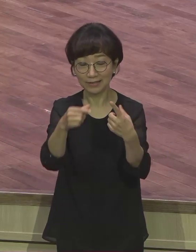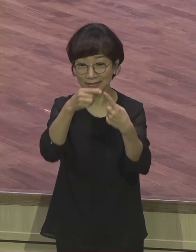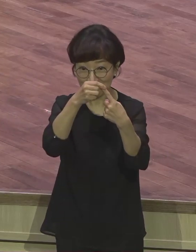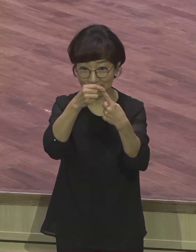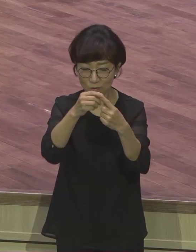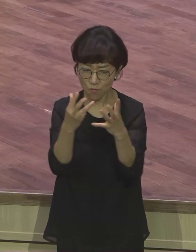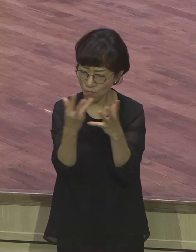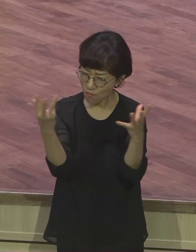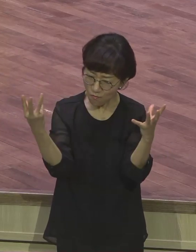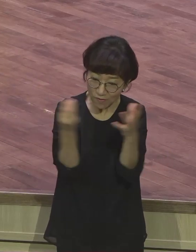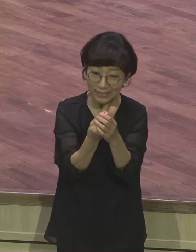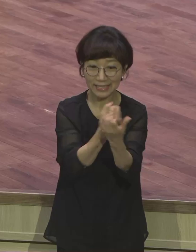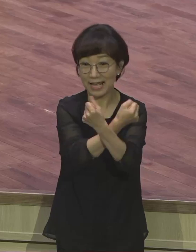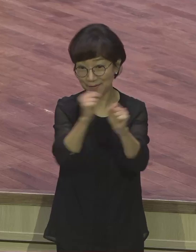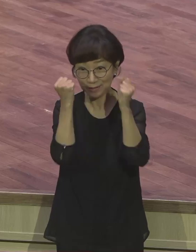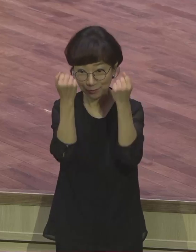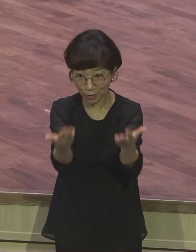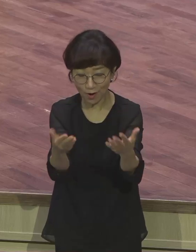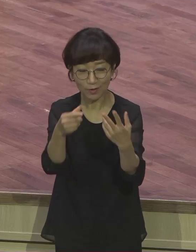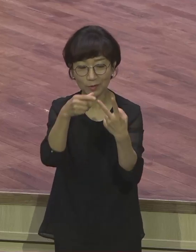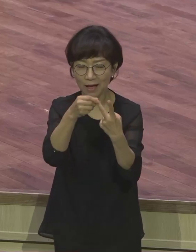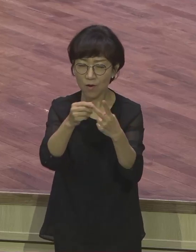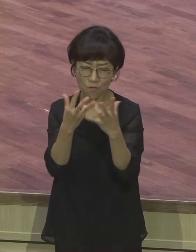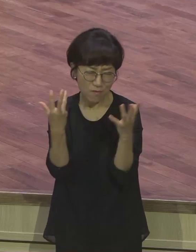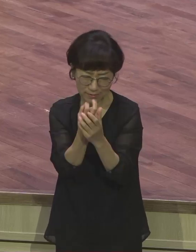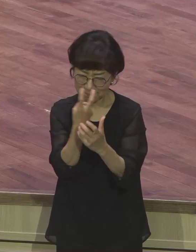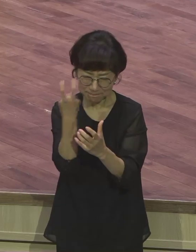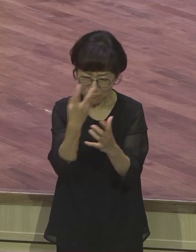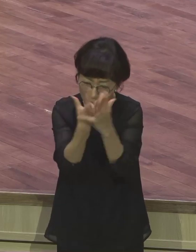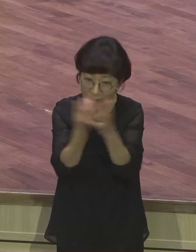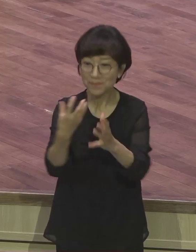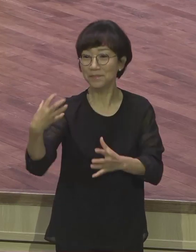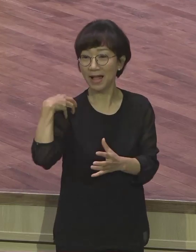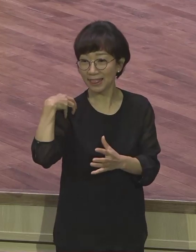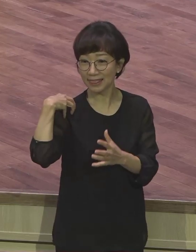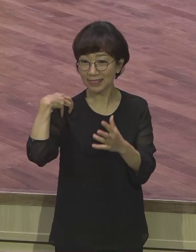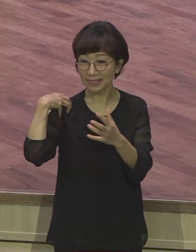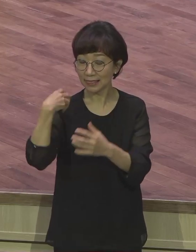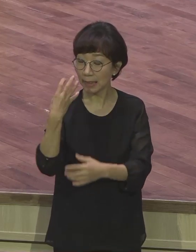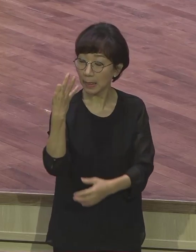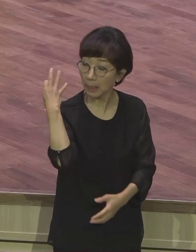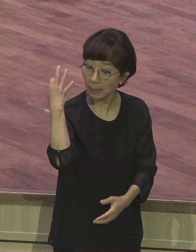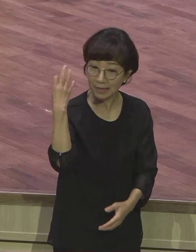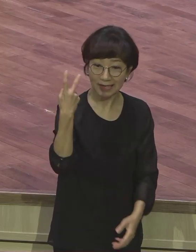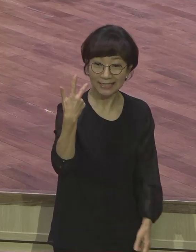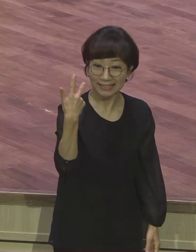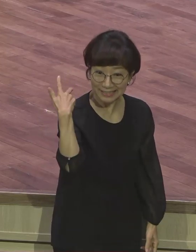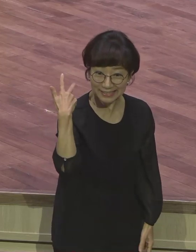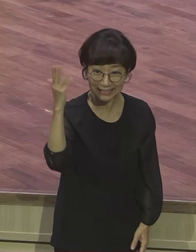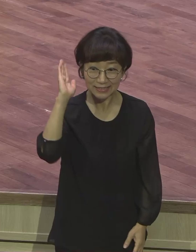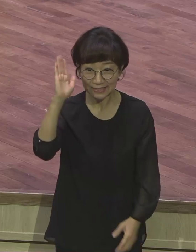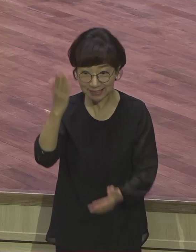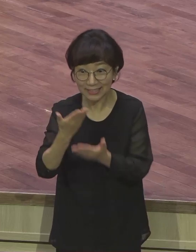완전히 보장된 인생. 이 두 가지 두 주에 걸쳐서 그렇게 말씀을 드렸습니다.